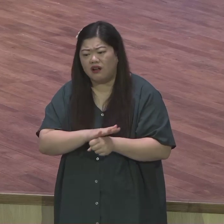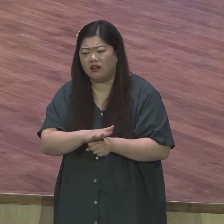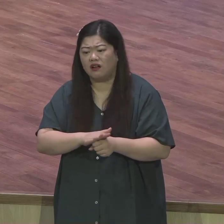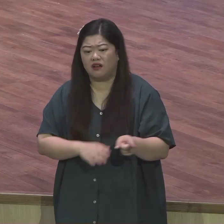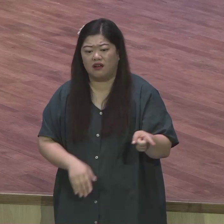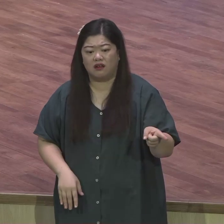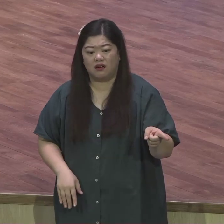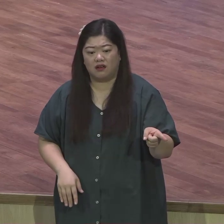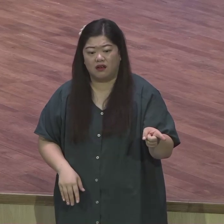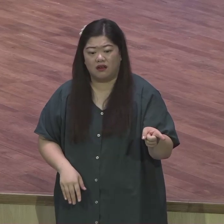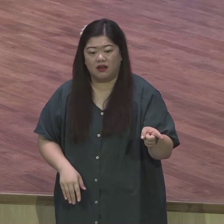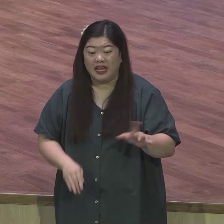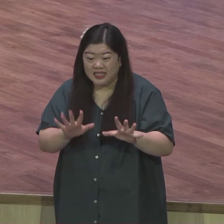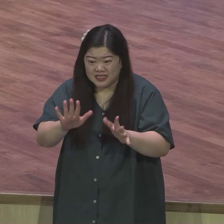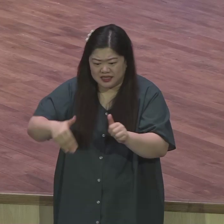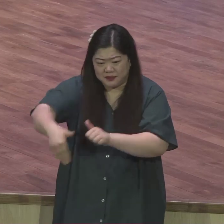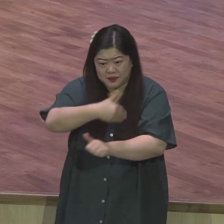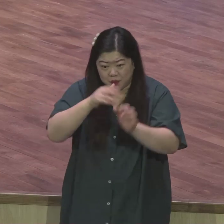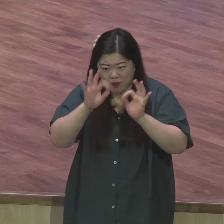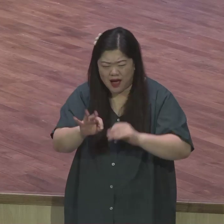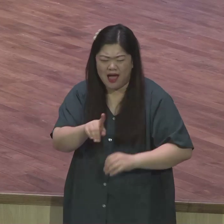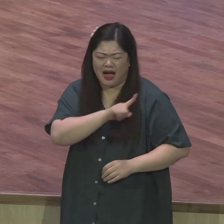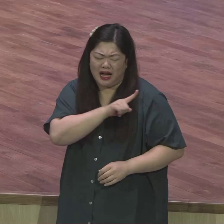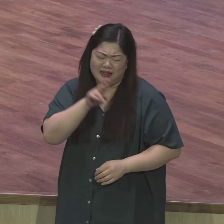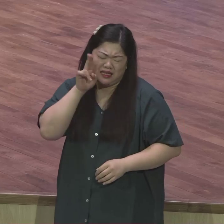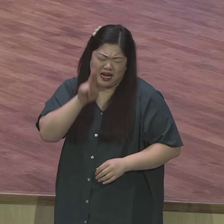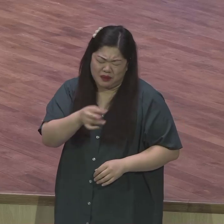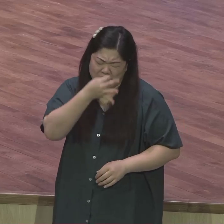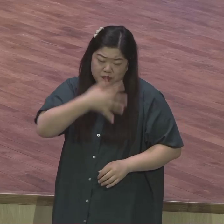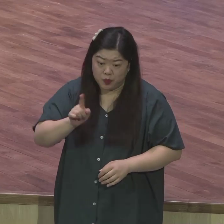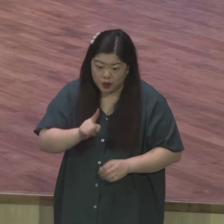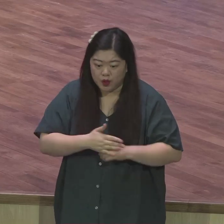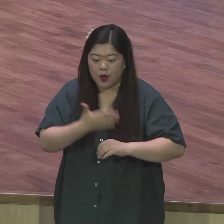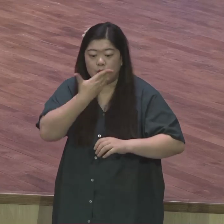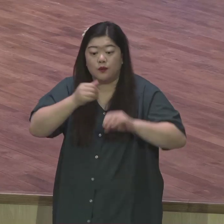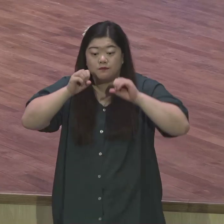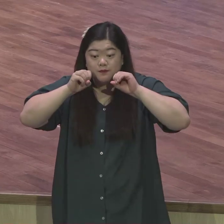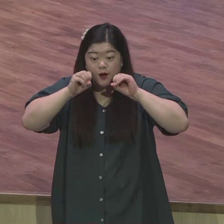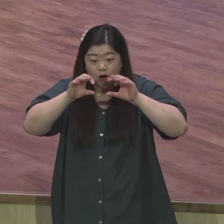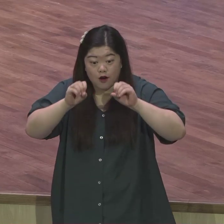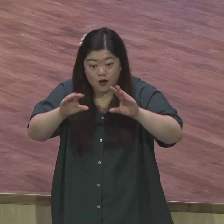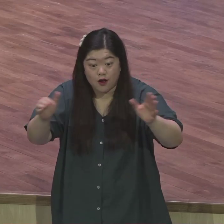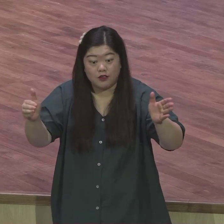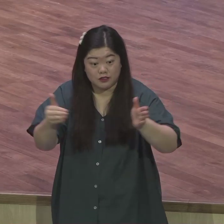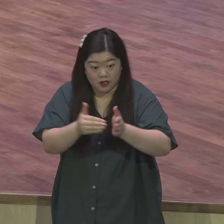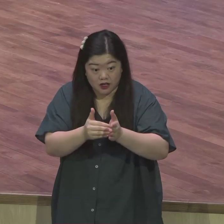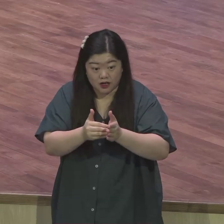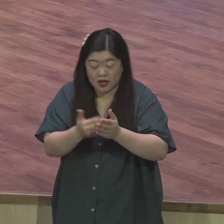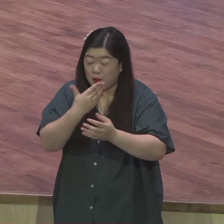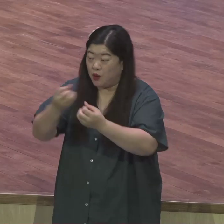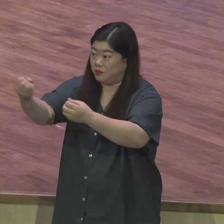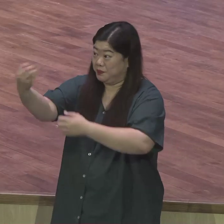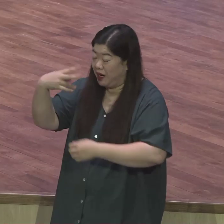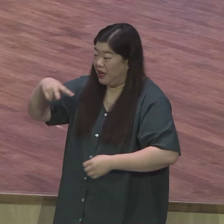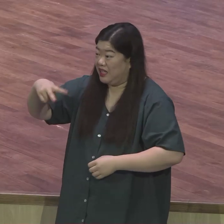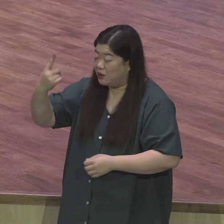보험을 전개하는데 이 보험을 받지 않는 순간이에요 보험을 전해된 거부하는 순간